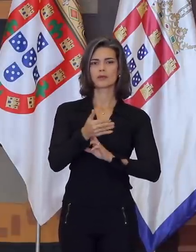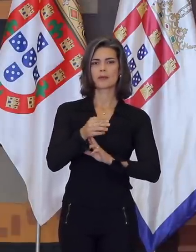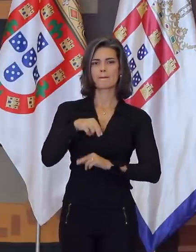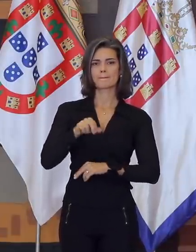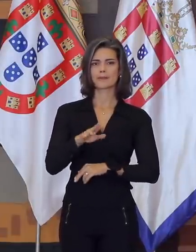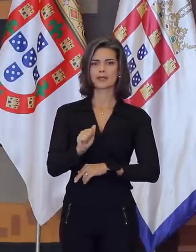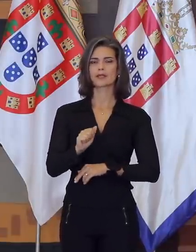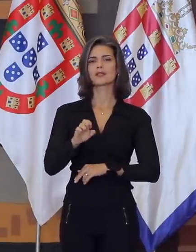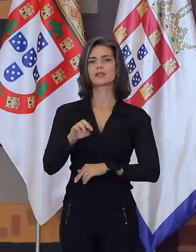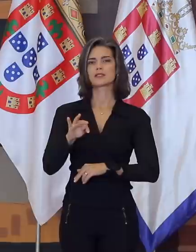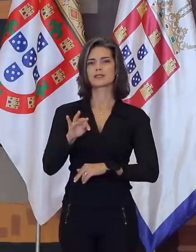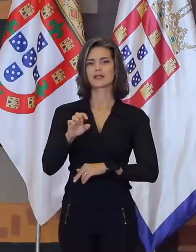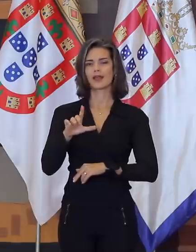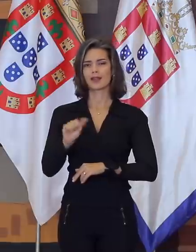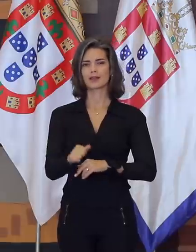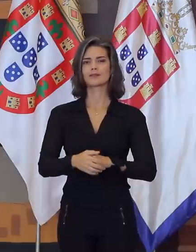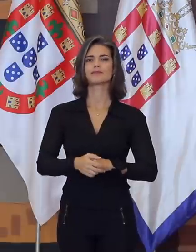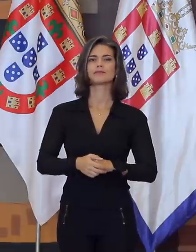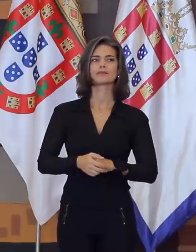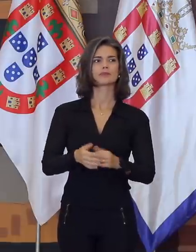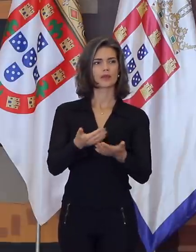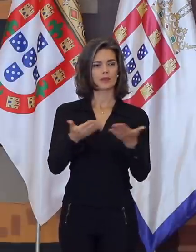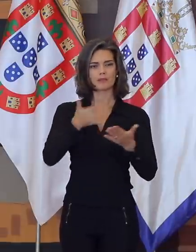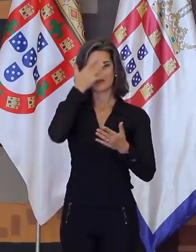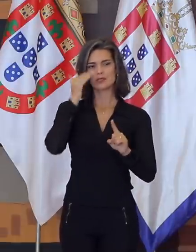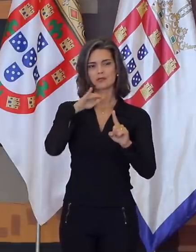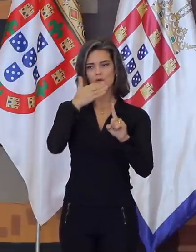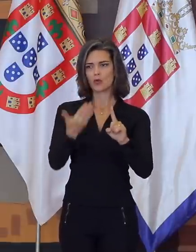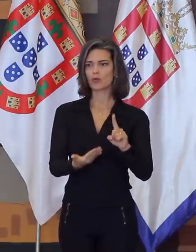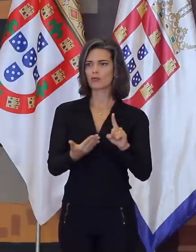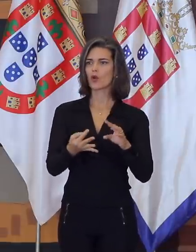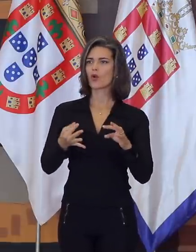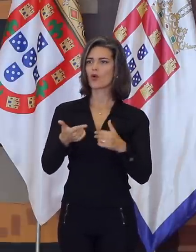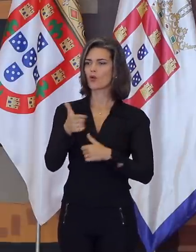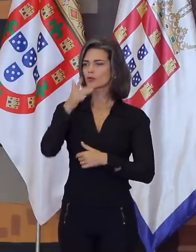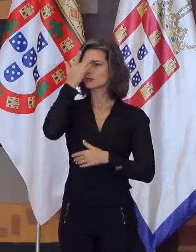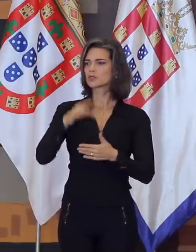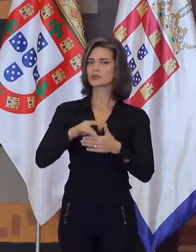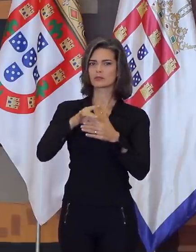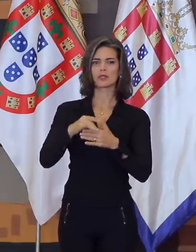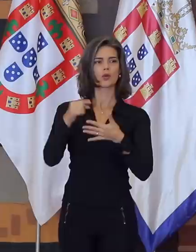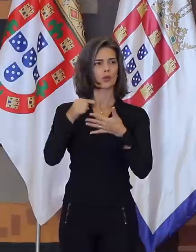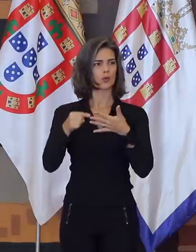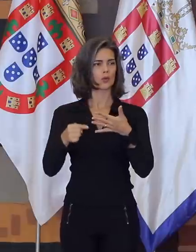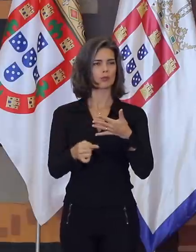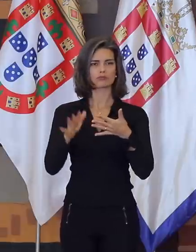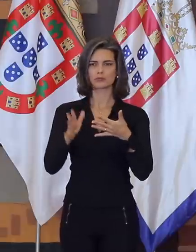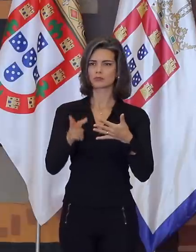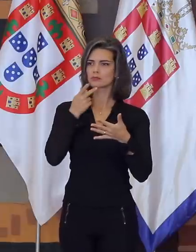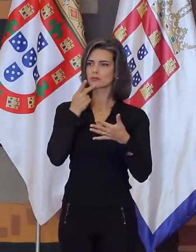Estela Pompeu Brasil Frota, senhores homenageados, demais autoridades já nominadas pelo cerimonial,